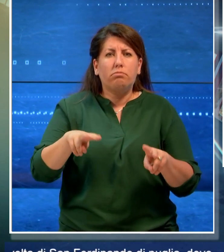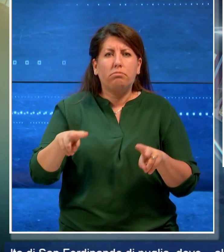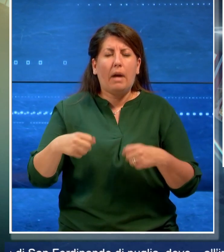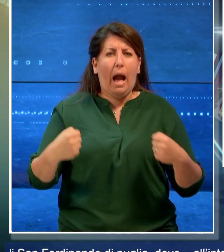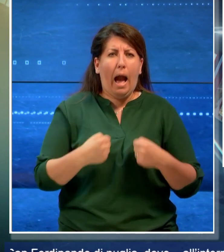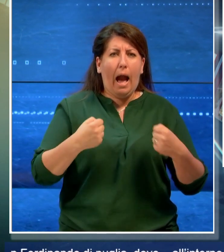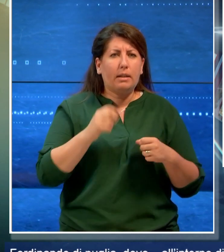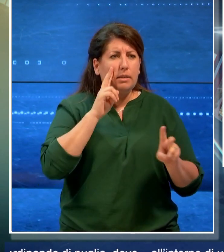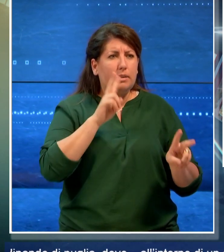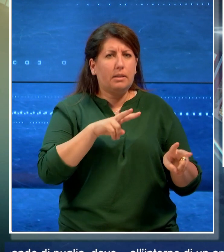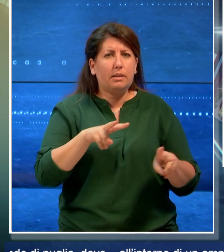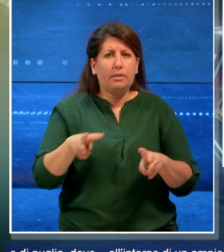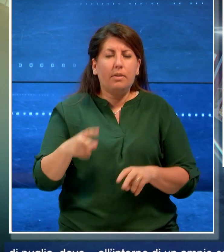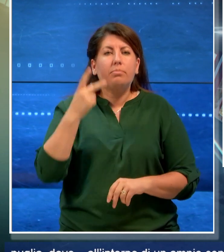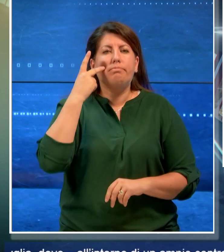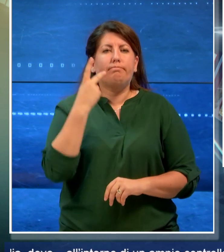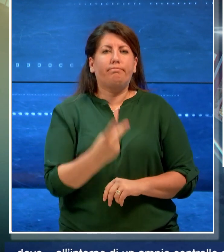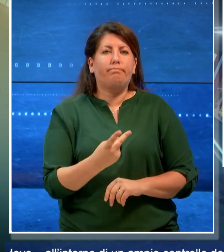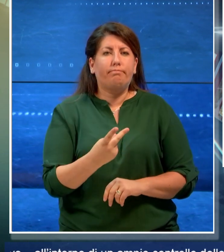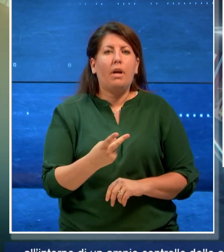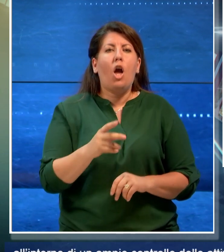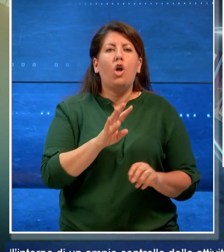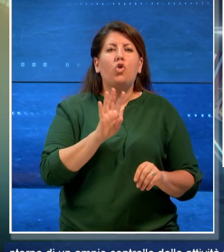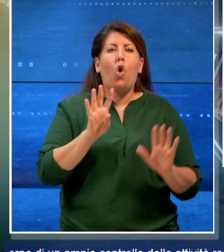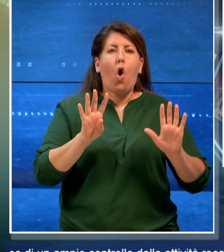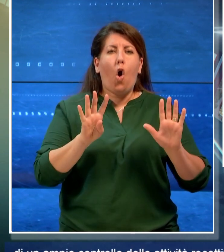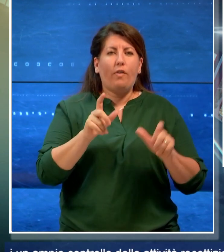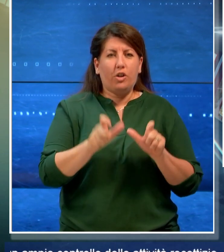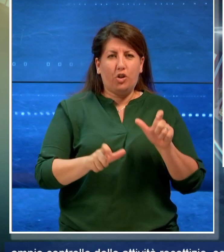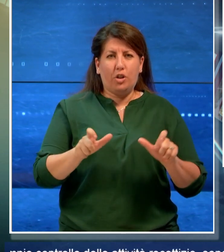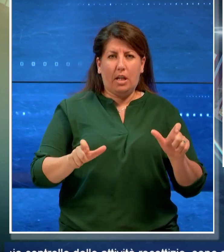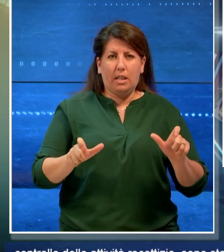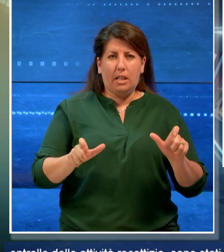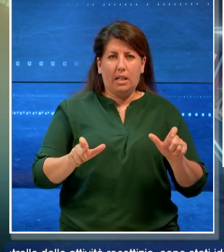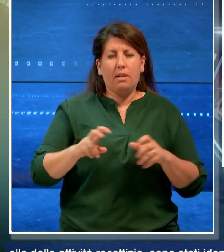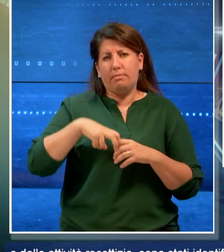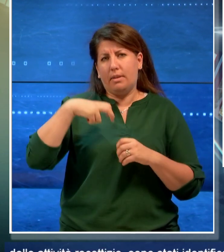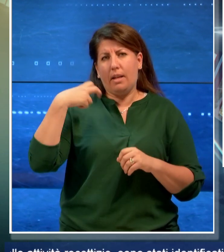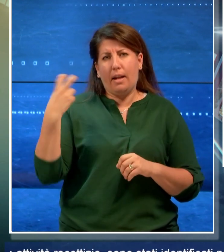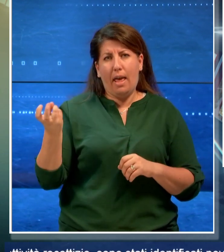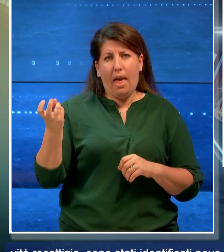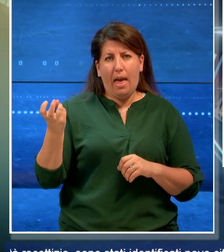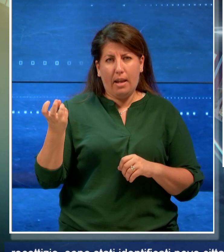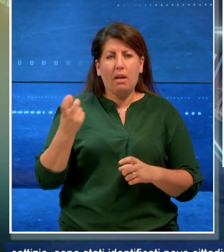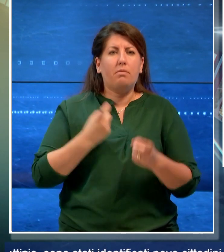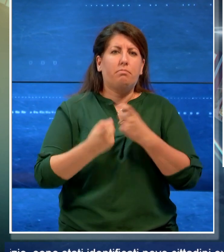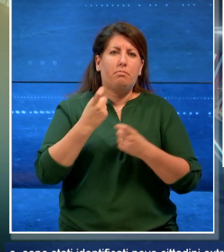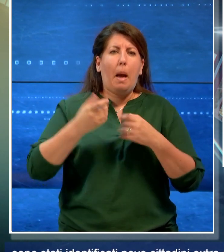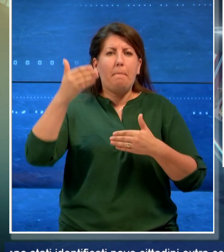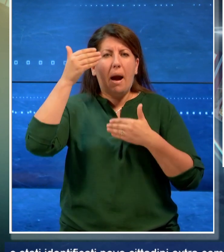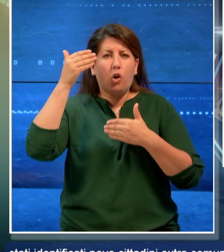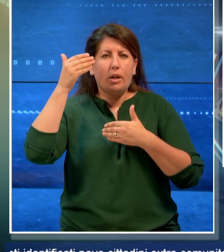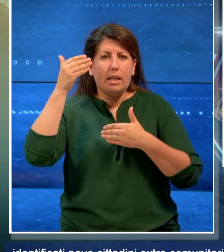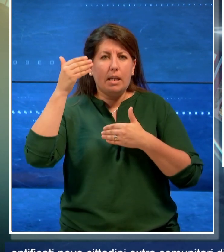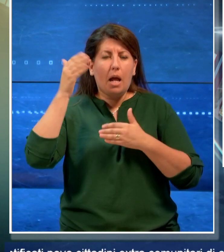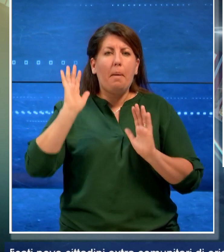sono stati identificati nove cittadini extracomunitari di origine marocchina